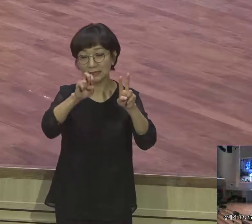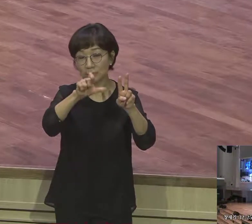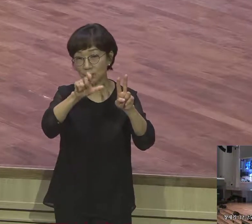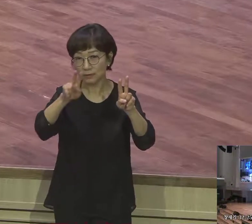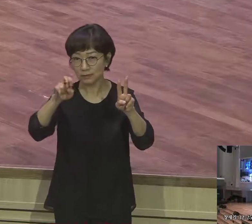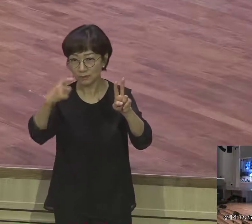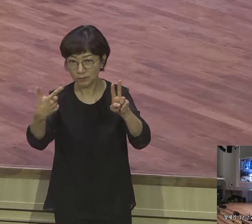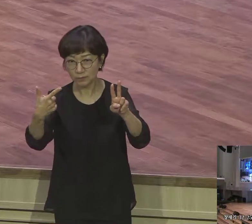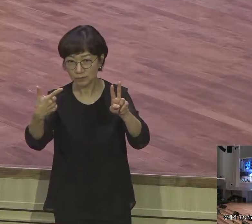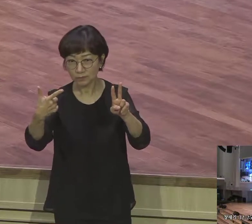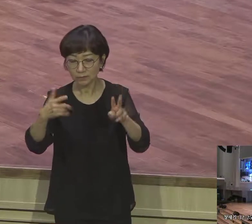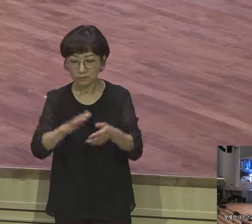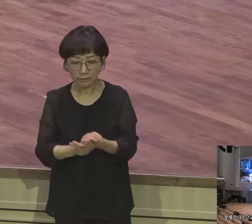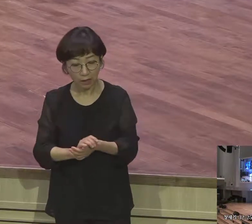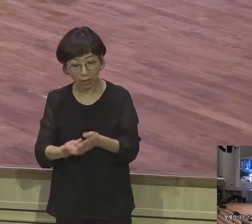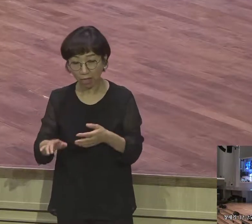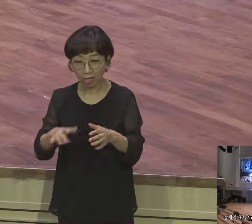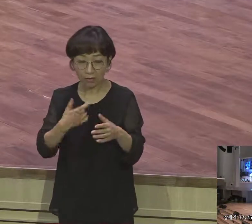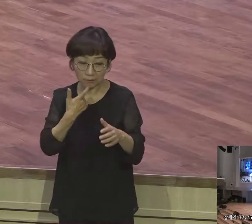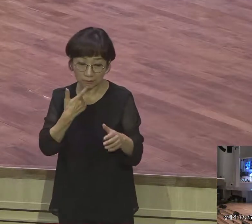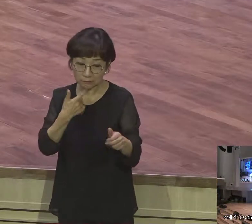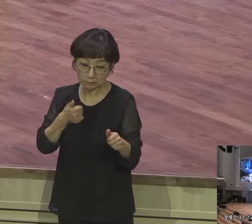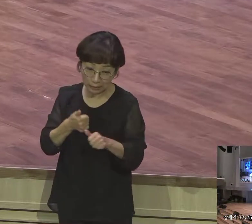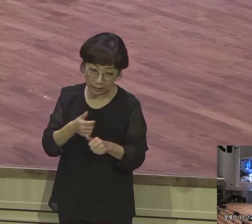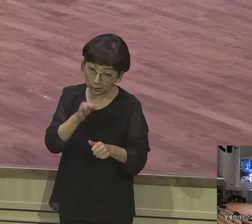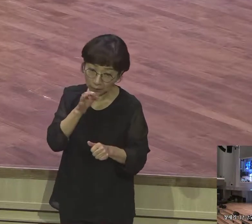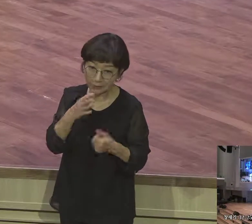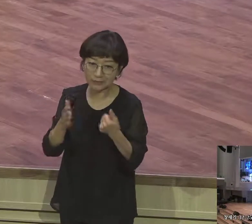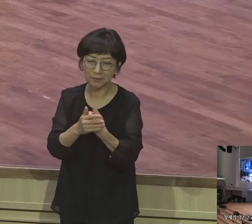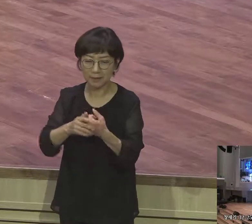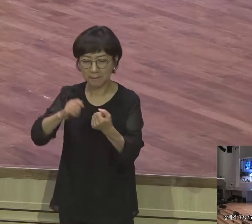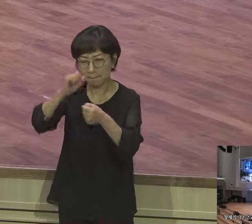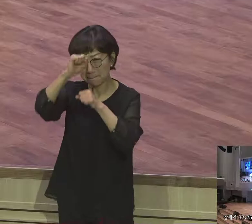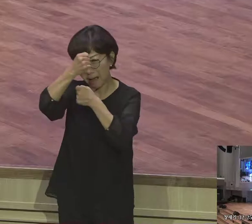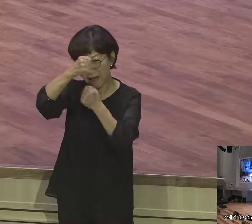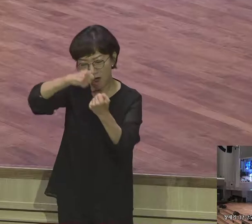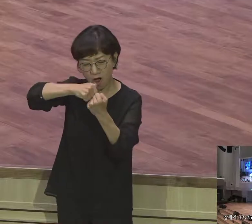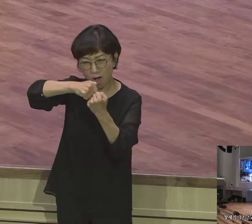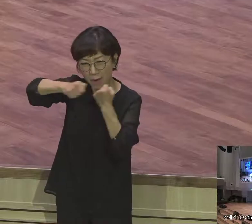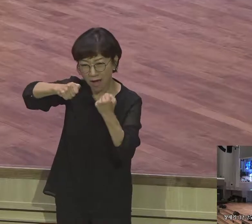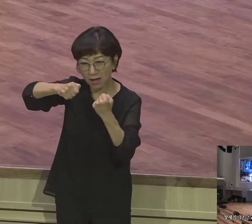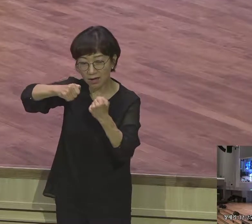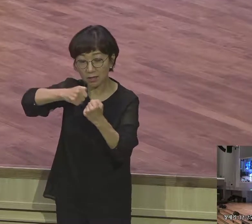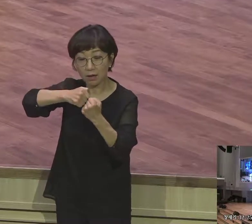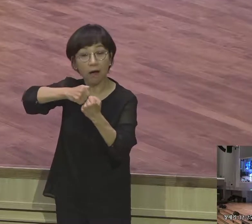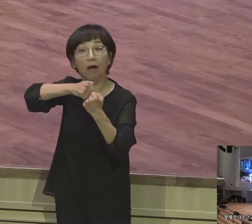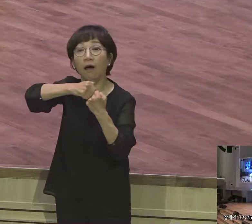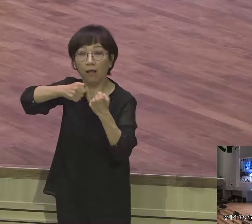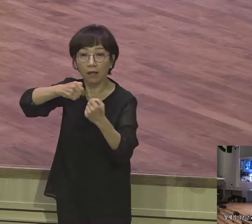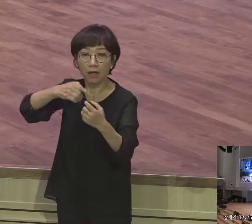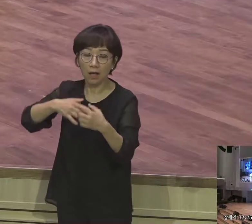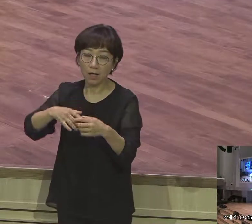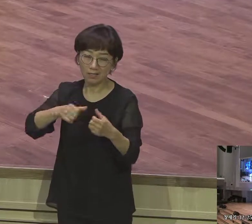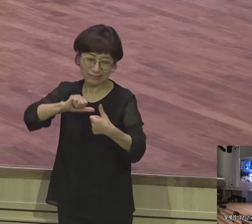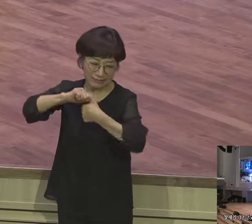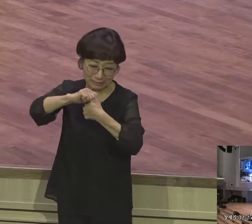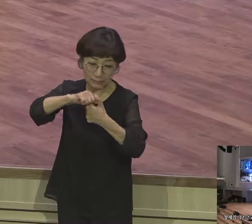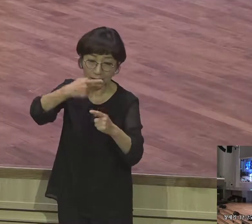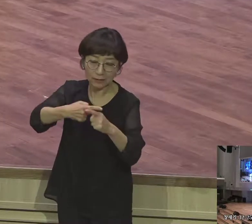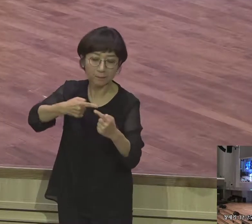야곱을 이기지 못함을 보고 그가 야곱의 허벅지 관절을 침해 야곱의 허벅지 관절이 그 사람과 실험할 때 어긋났더라 그가 이럴 때